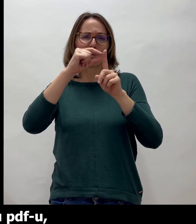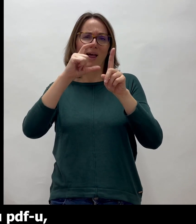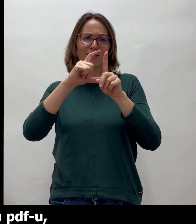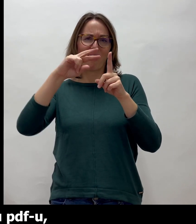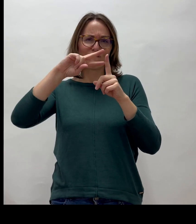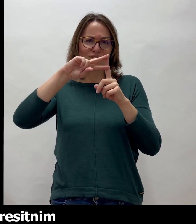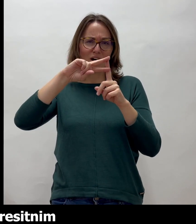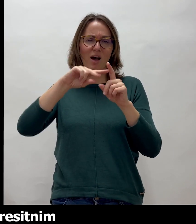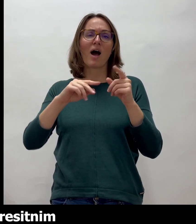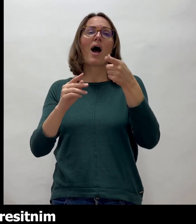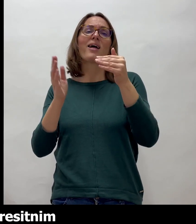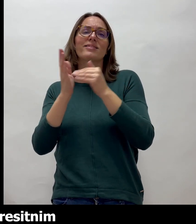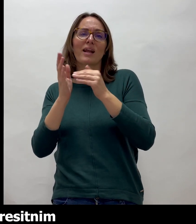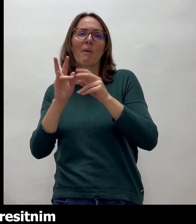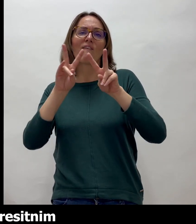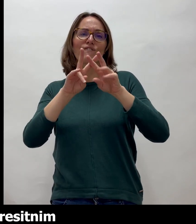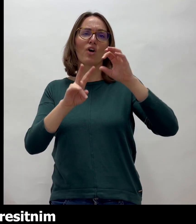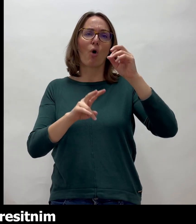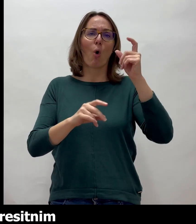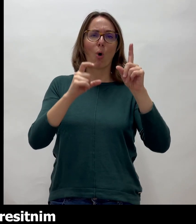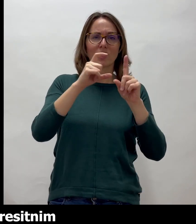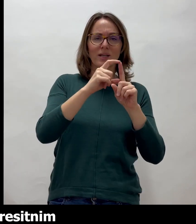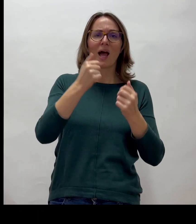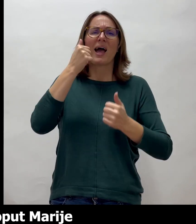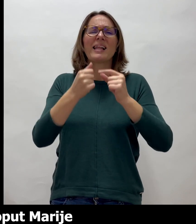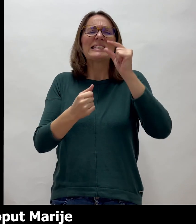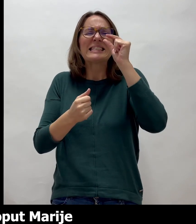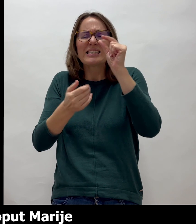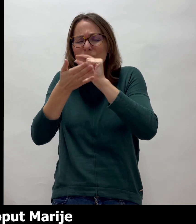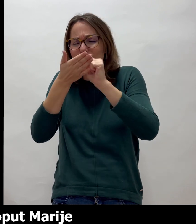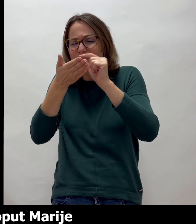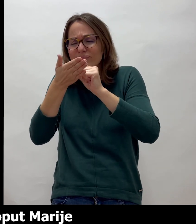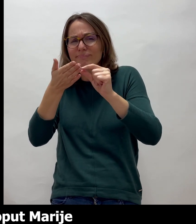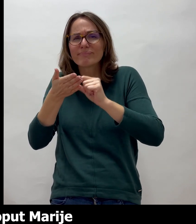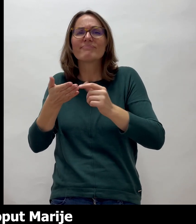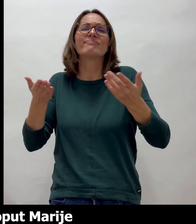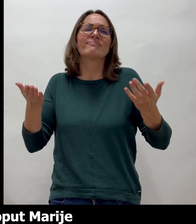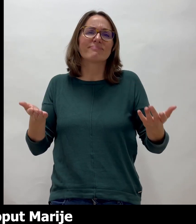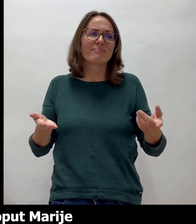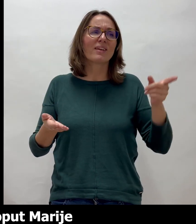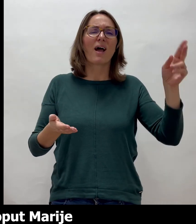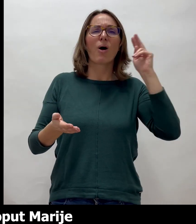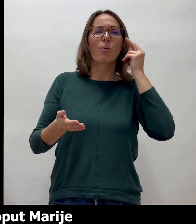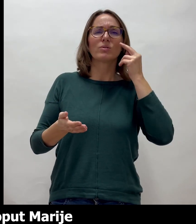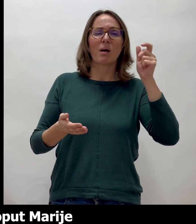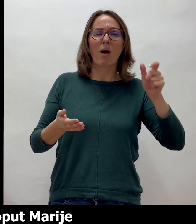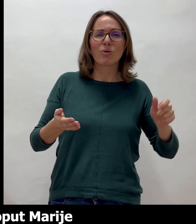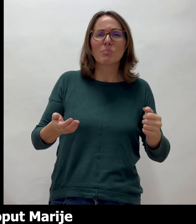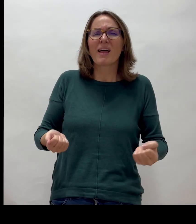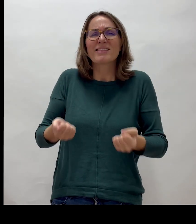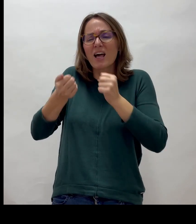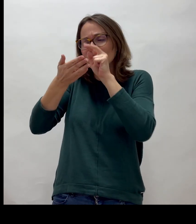a ne u Word-u, ili su otisnuti presitnim slovima na papiru, stoga ih osobe poput Marije nisu u mogućnosti